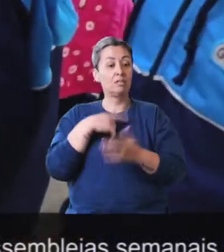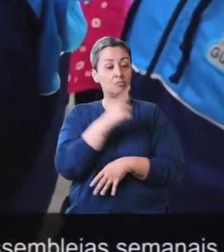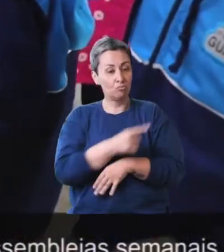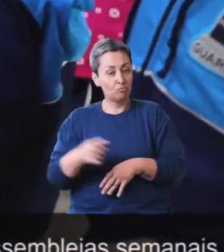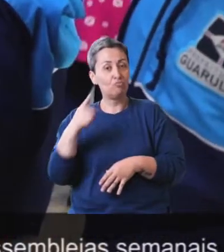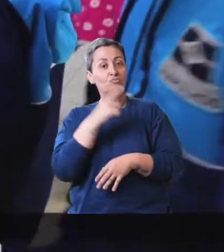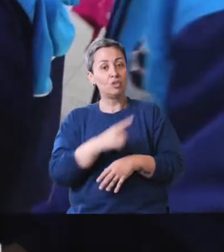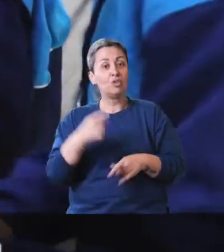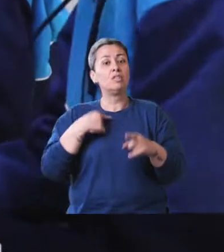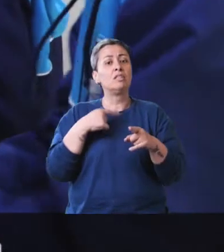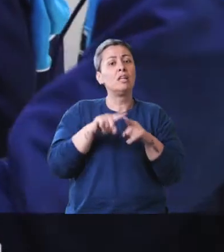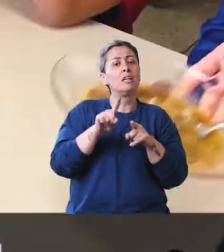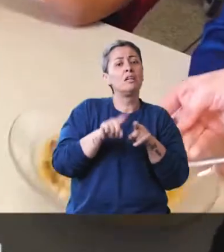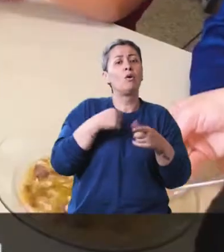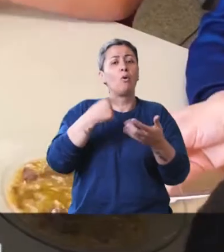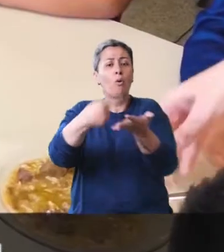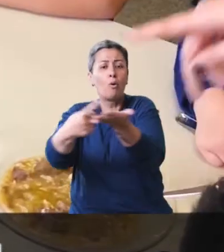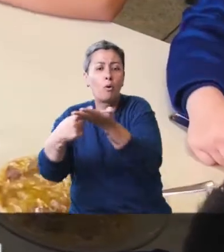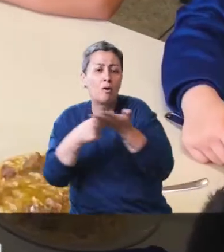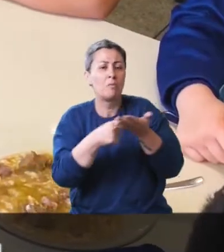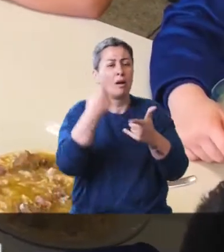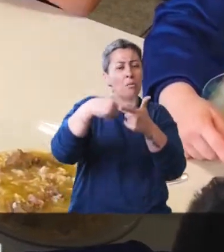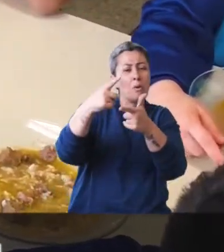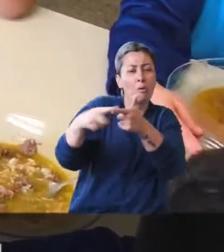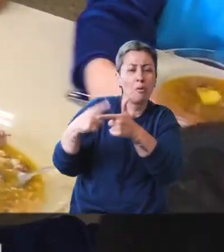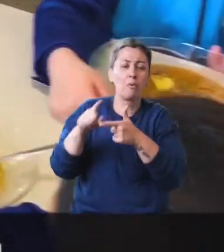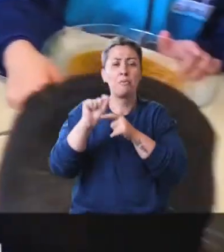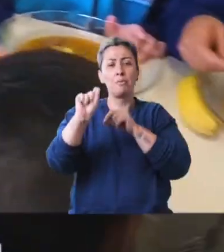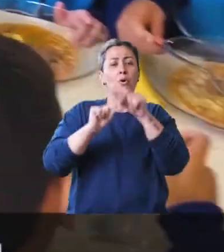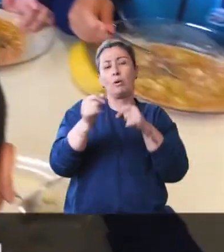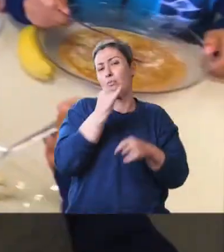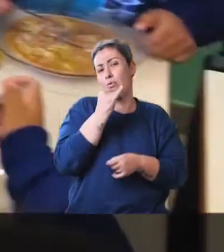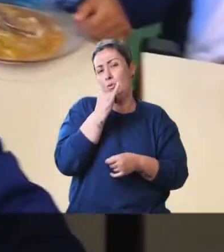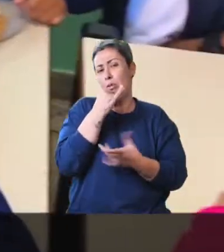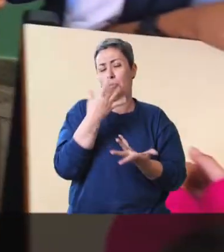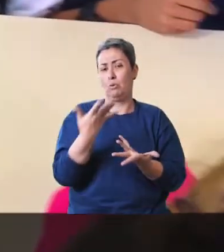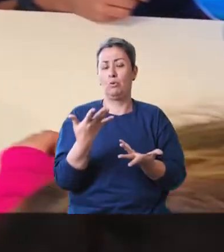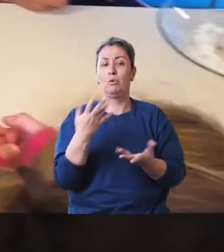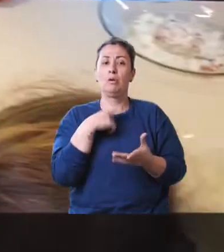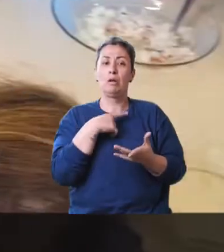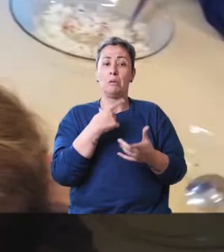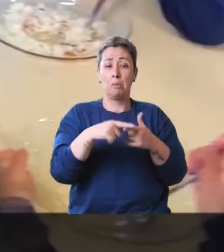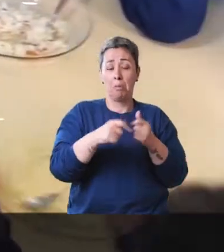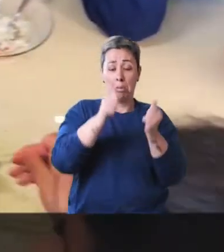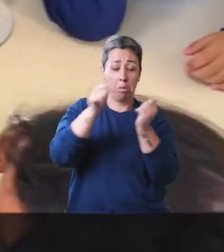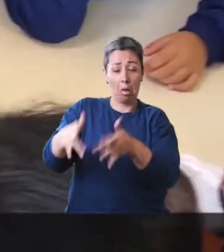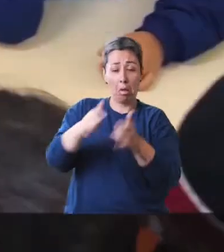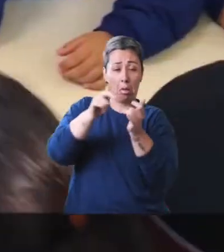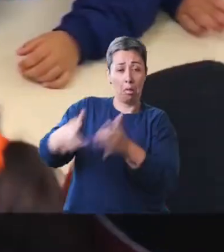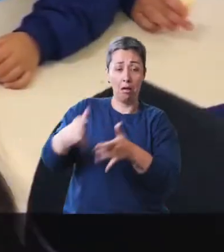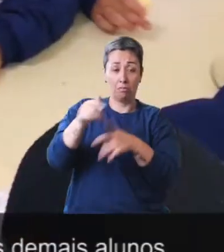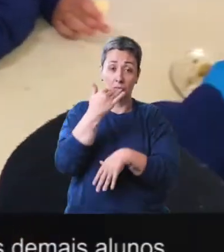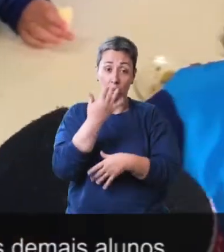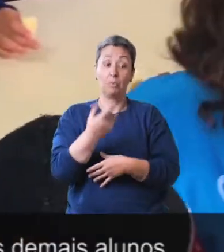semanais, onde eles fazem alguns combinados de problemas da escola. Por exemplo, estava tendo muitos